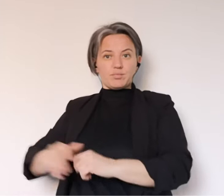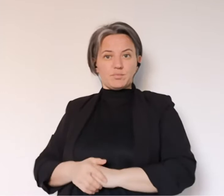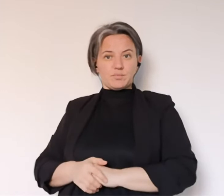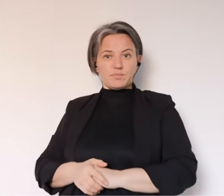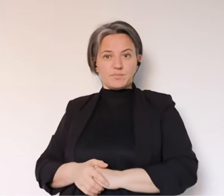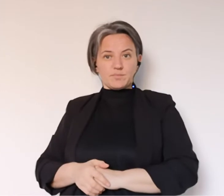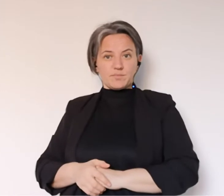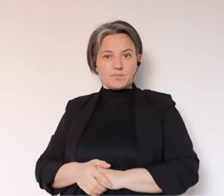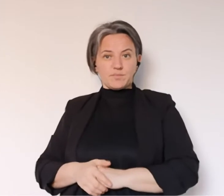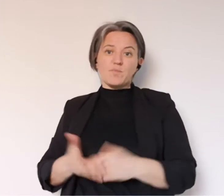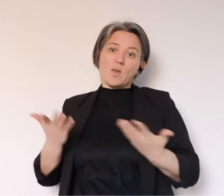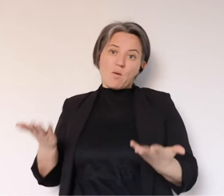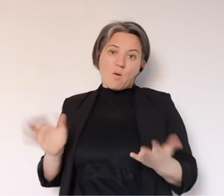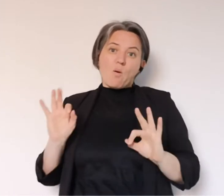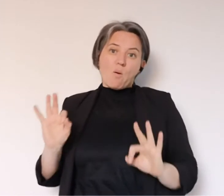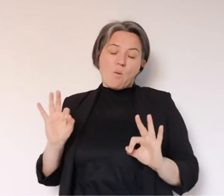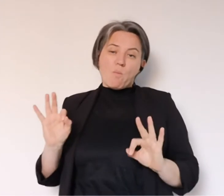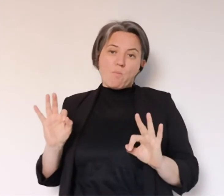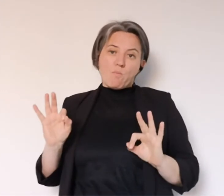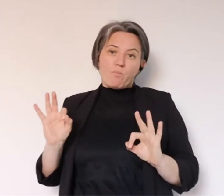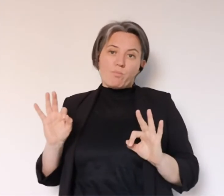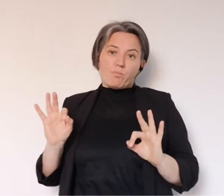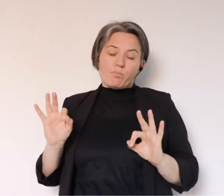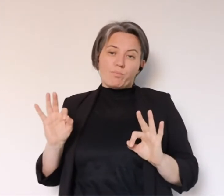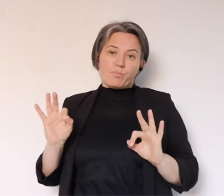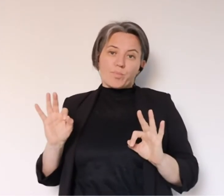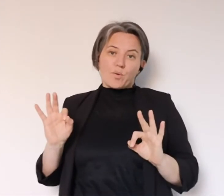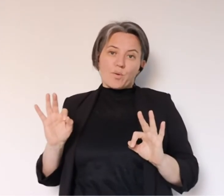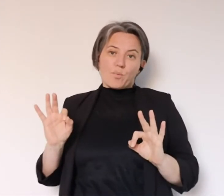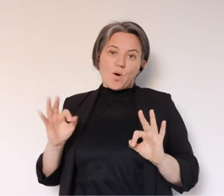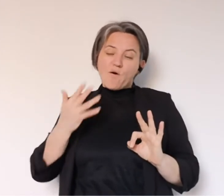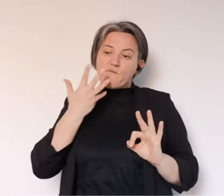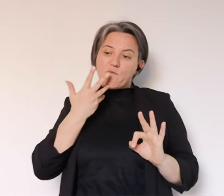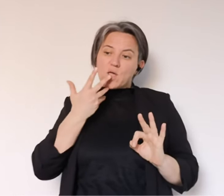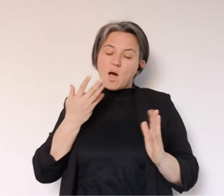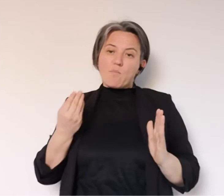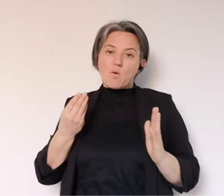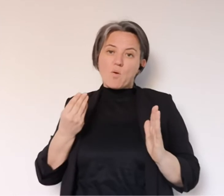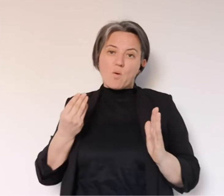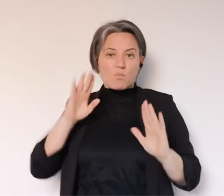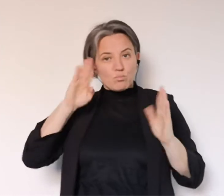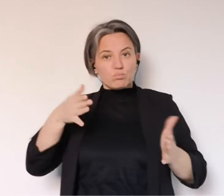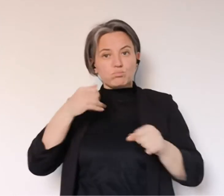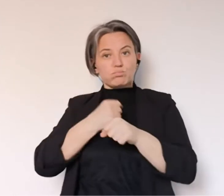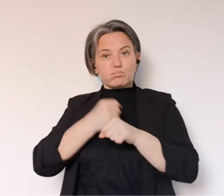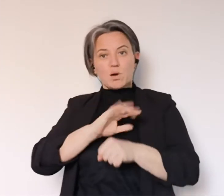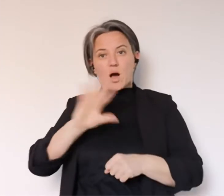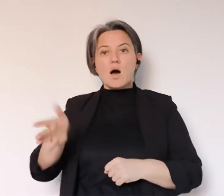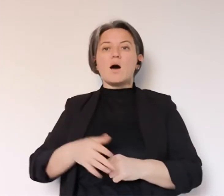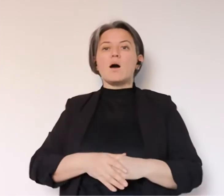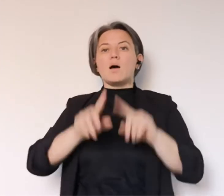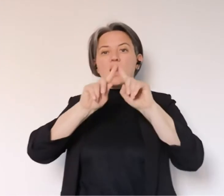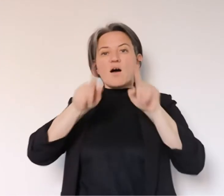quello è il momento fondamentale dove utilizzarla e di compreso appunto quello che stiamo cercando di fare,